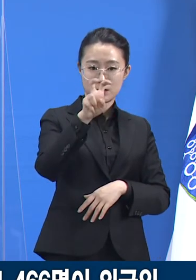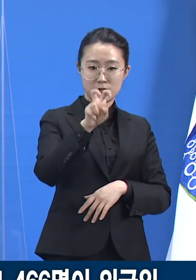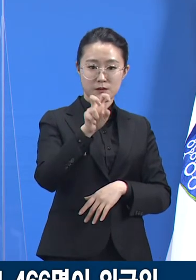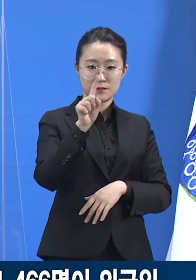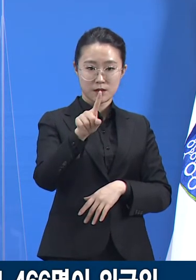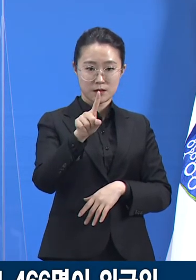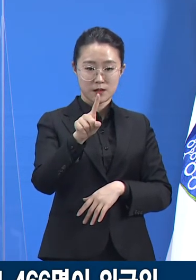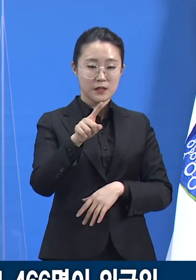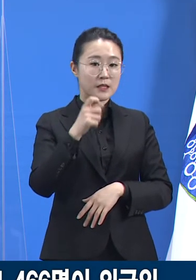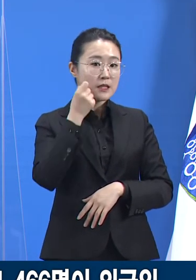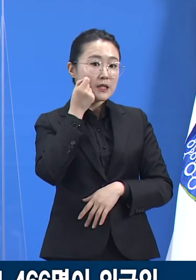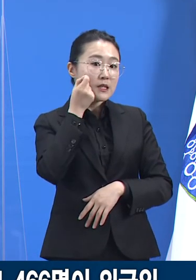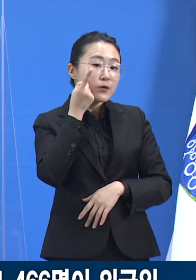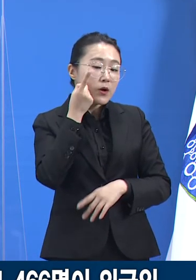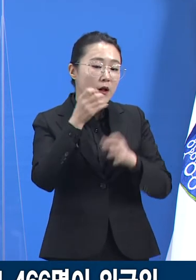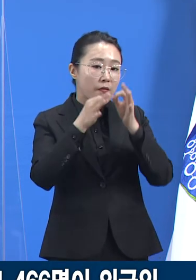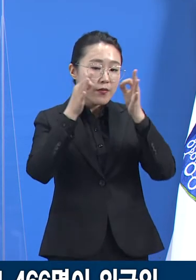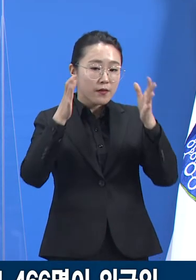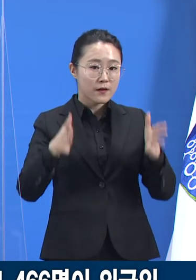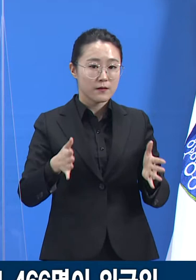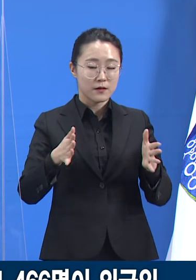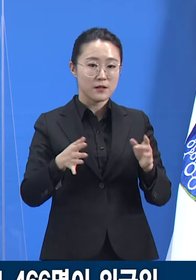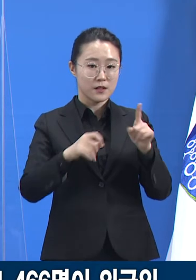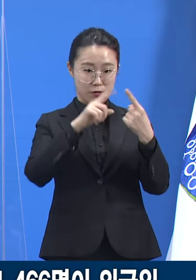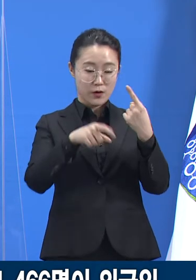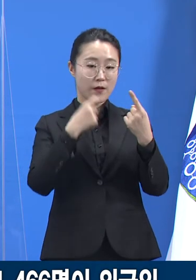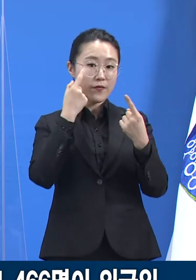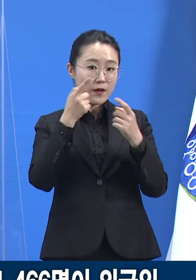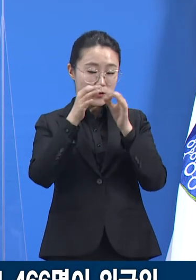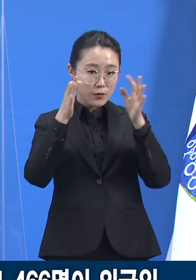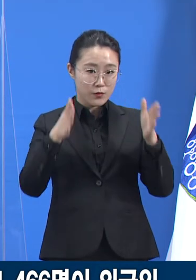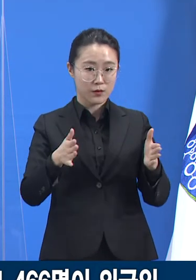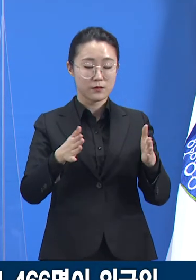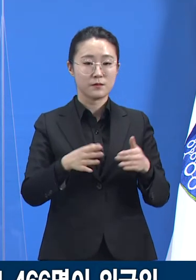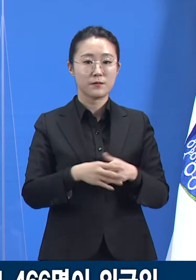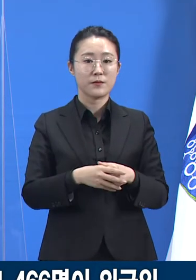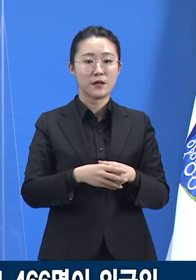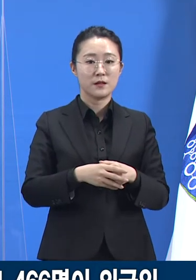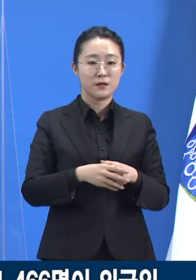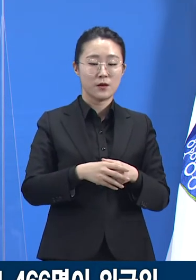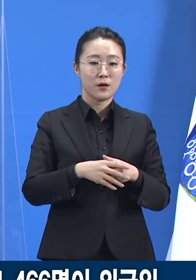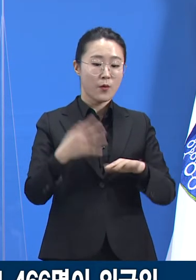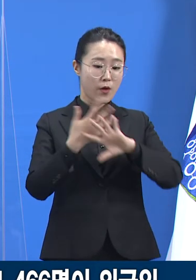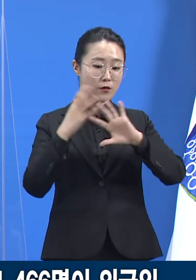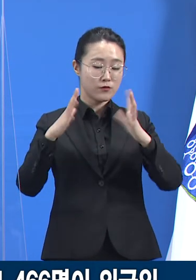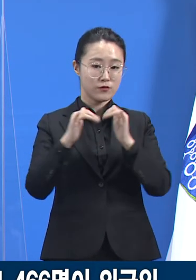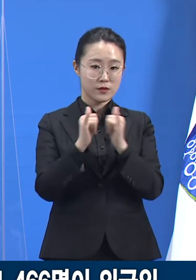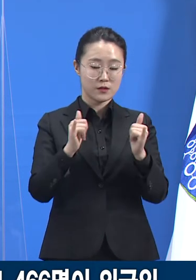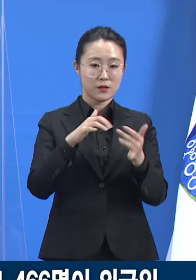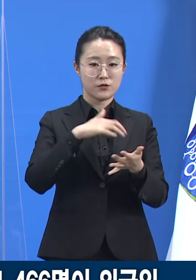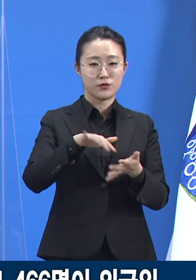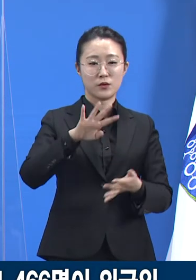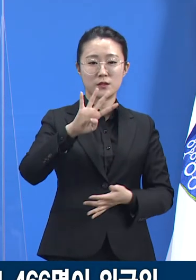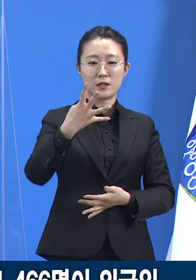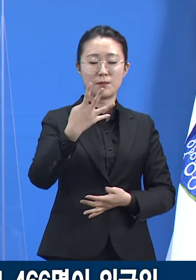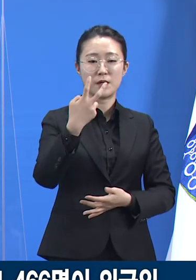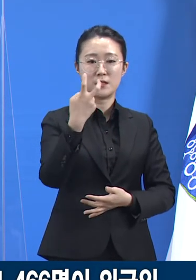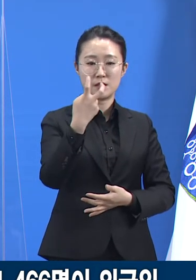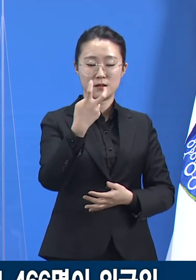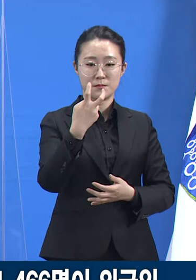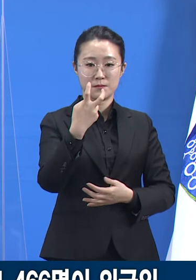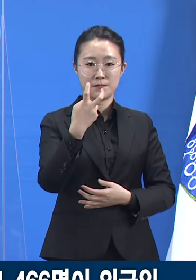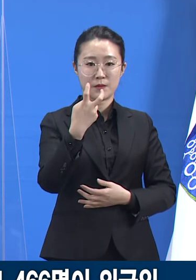동안 경기도의 확진자 5,153명 중 외국인은 420명으로 그 비율은 8.2